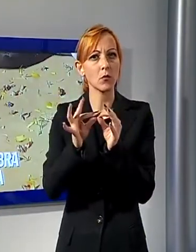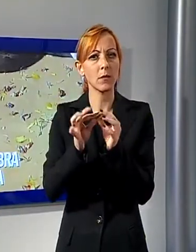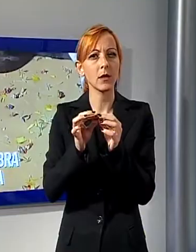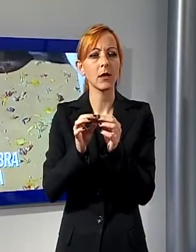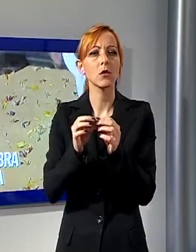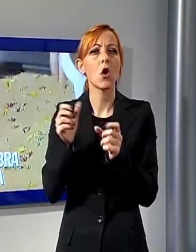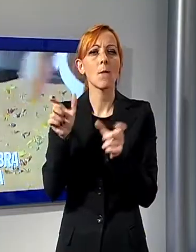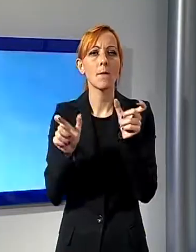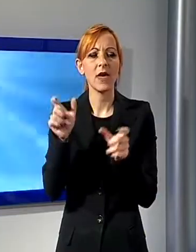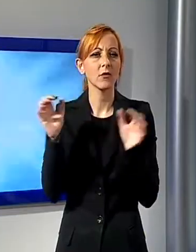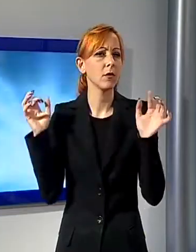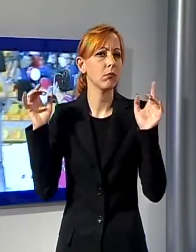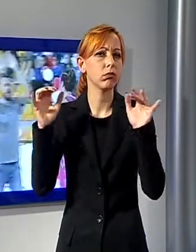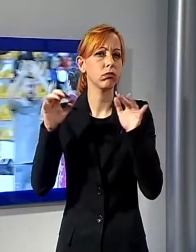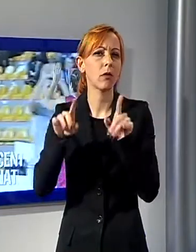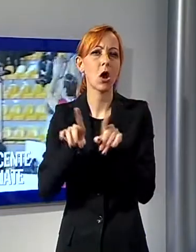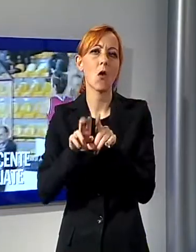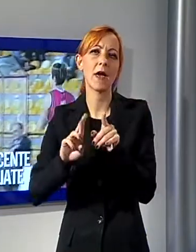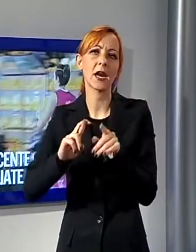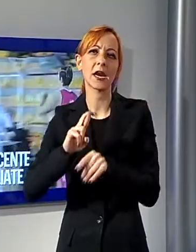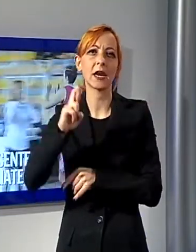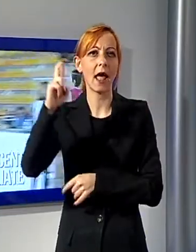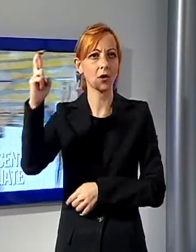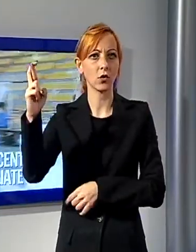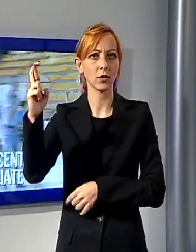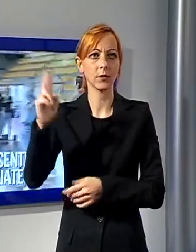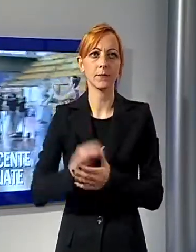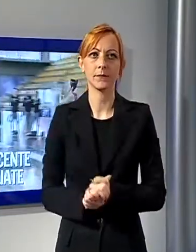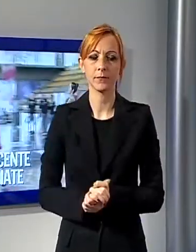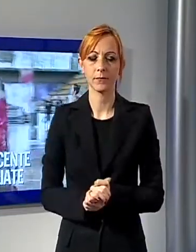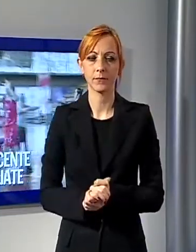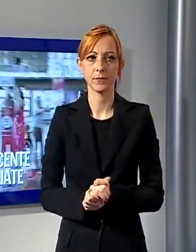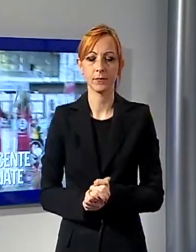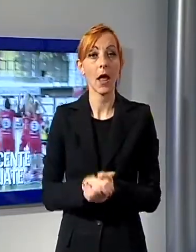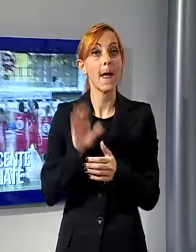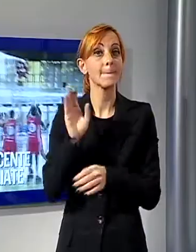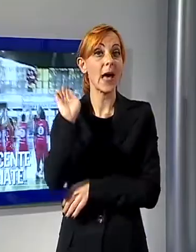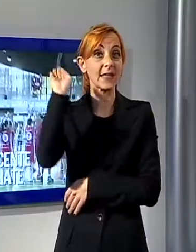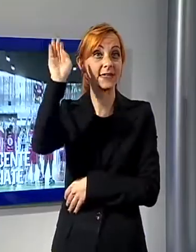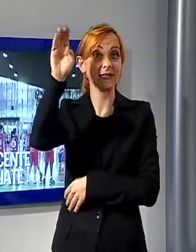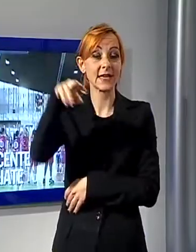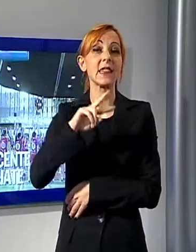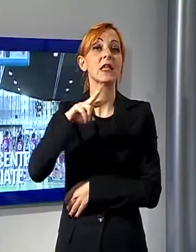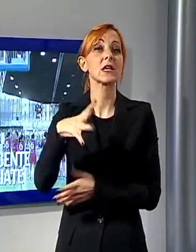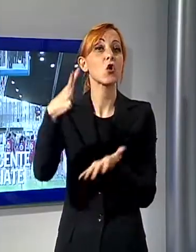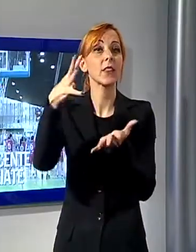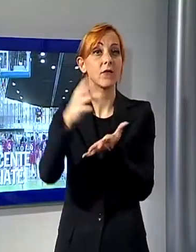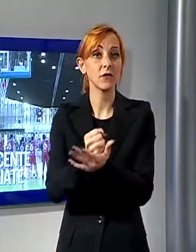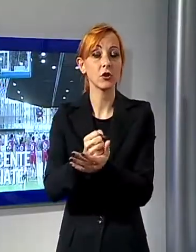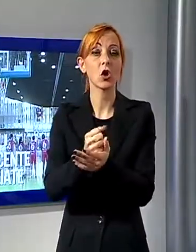Cascio. Esordio vincente a Palatagliate, parliamo di basket, seconda vittoria in due giornate delle Mura Lucca che